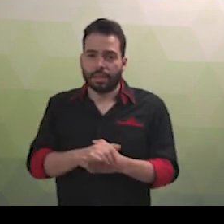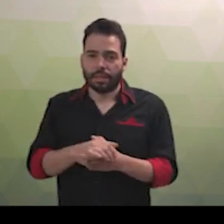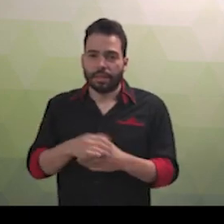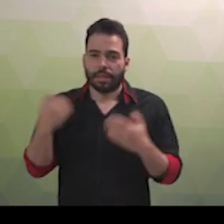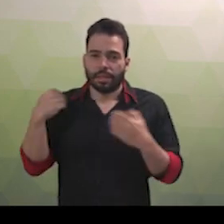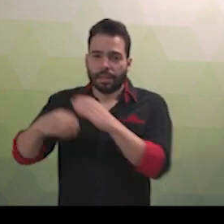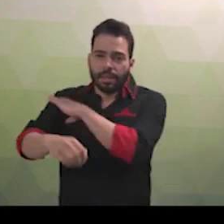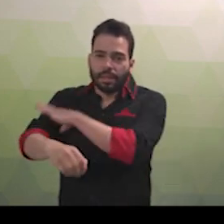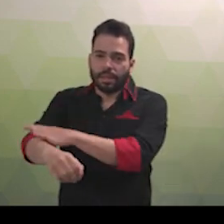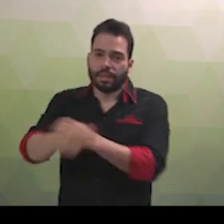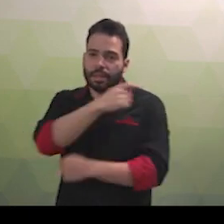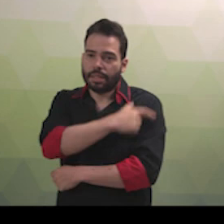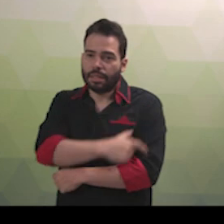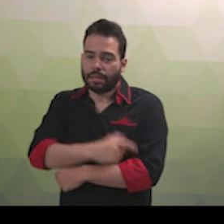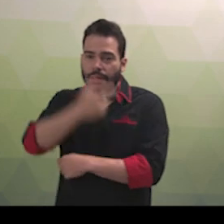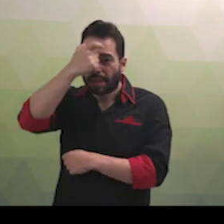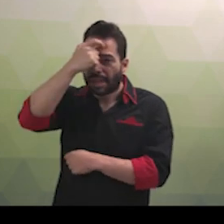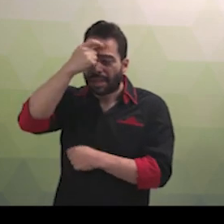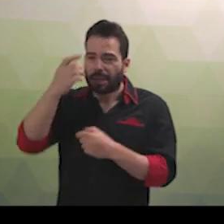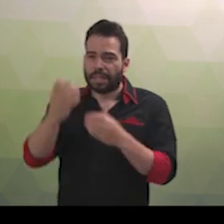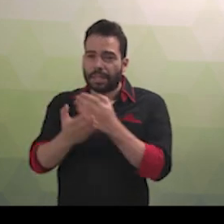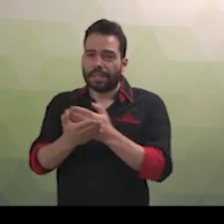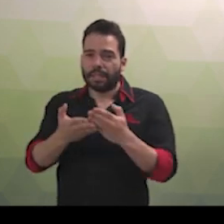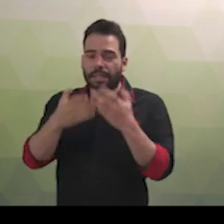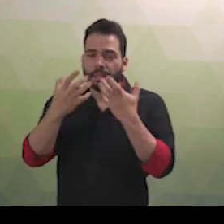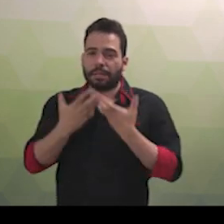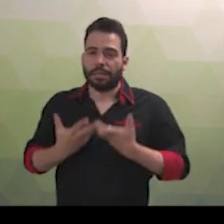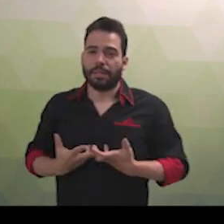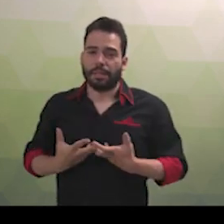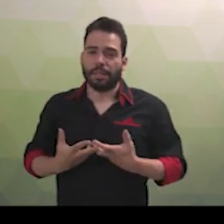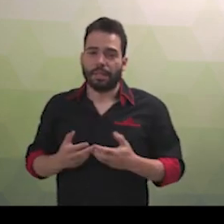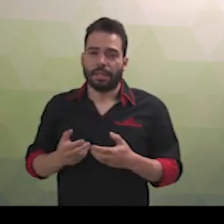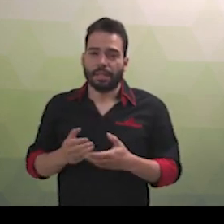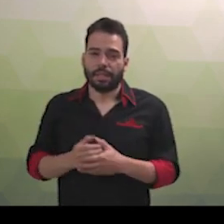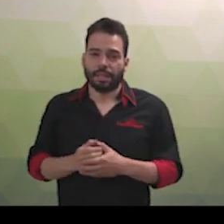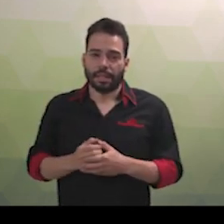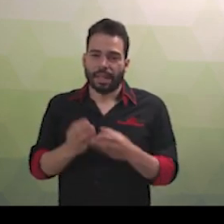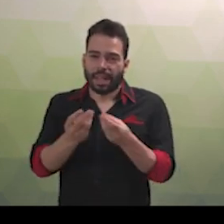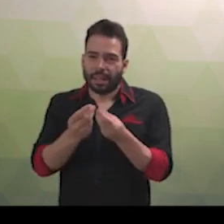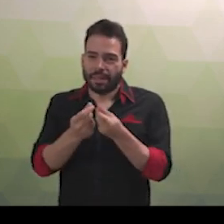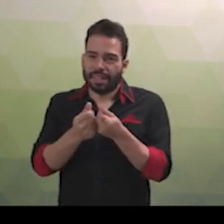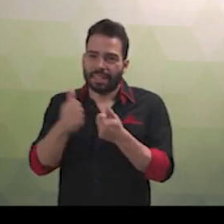superiores começam a apresentar cansaço e a qualidade da interpretação começa a ficar comprometida.